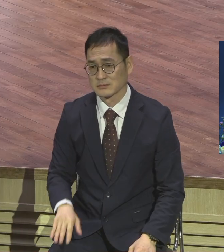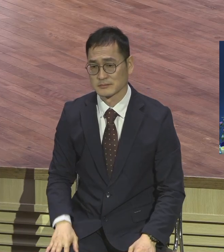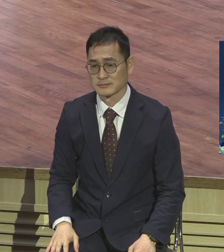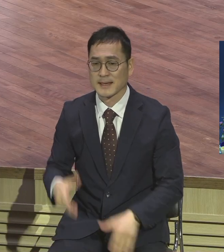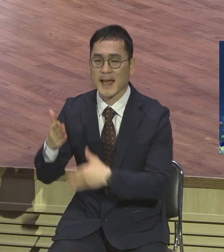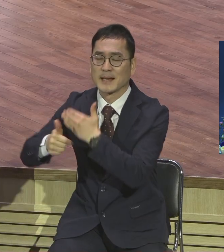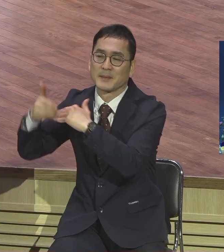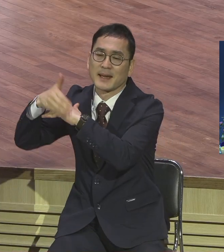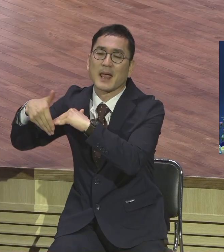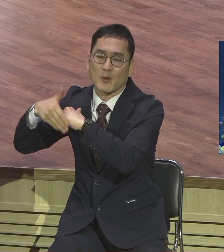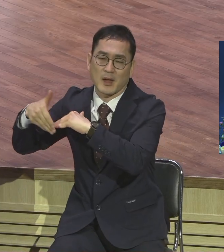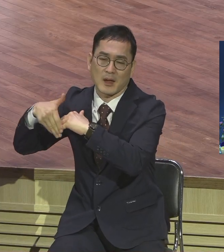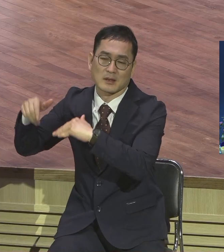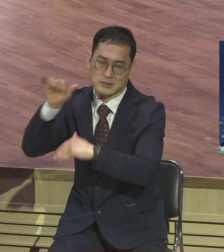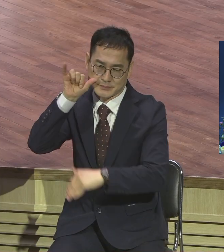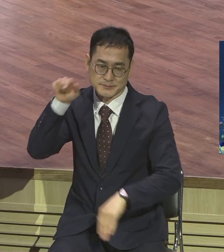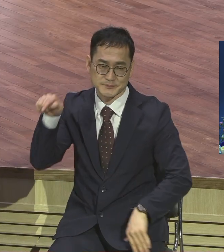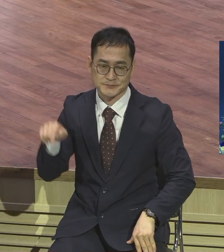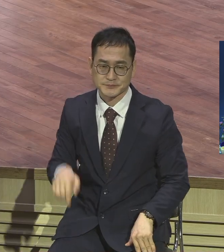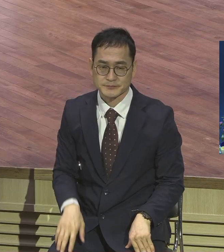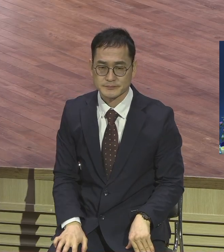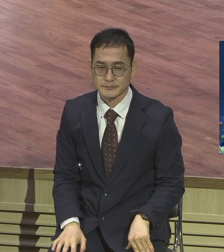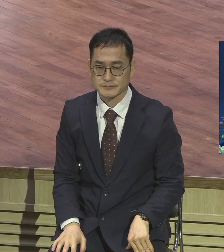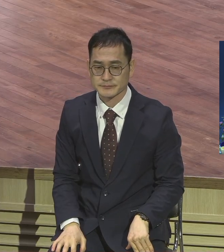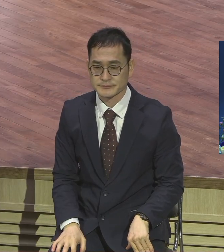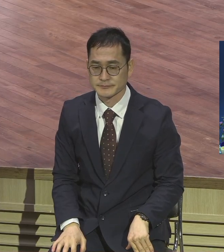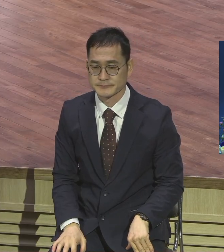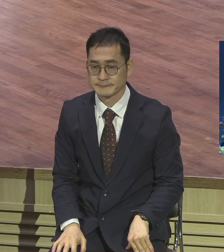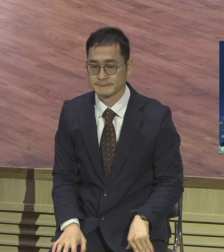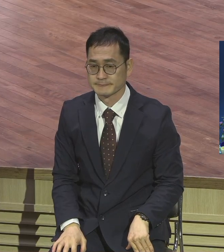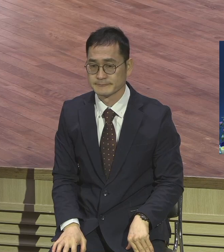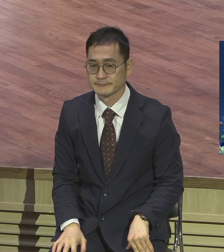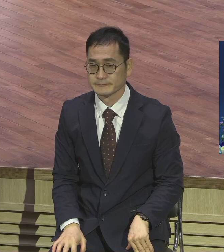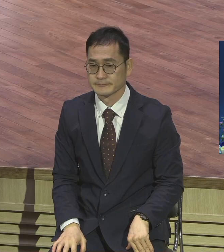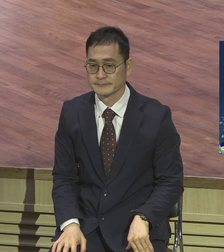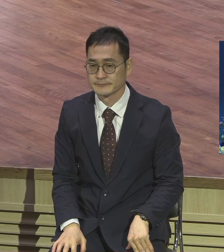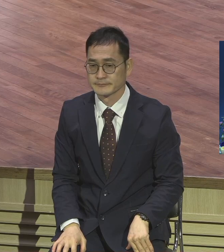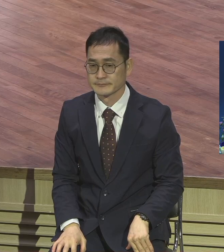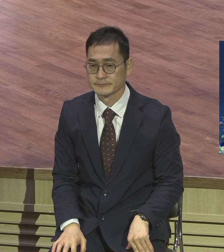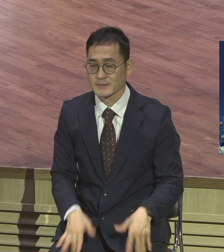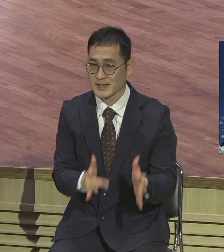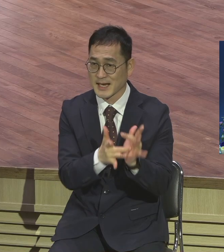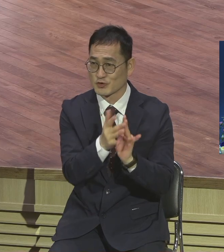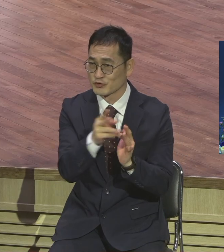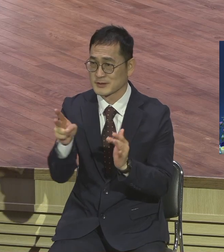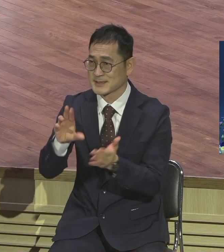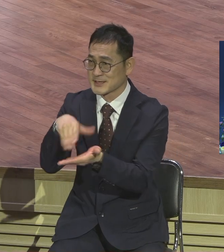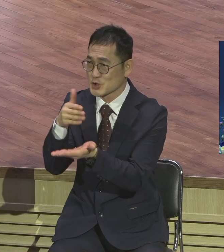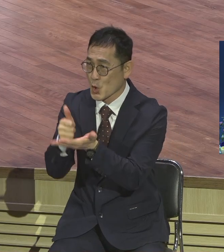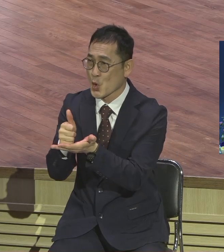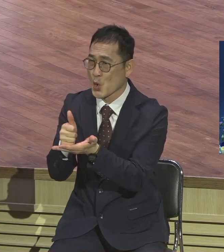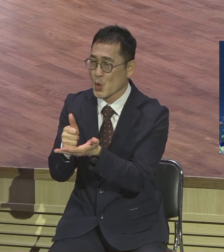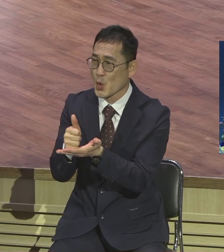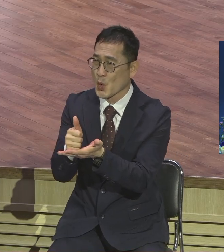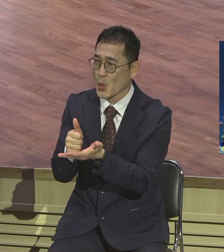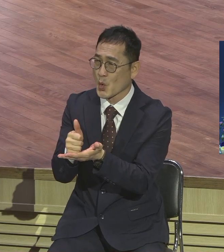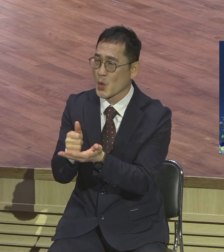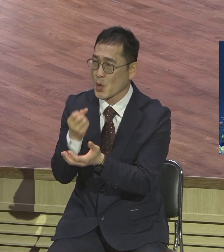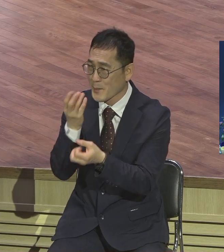제자라는 말 이거 어렵게 받으려면 안 돼요 예수님이 그리스도 절대 아이고 교회 다니고 교회는 안 되니 뭐가 또 제자 제자하냐